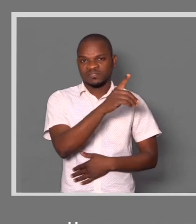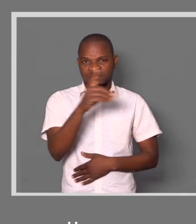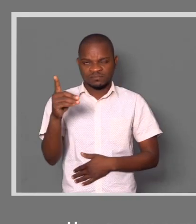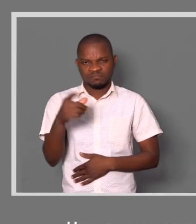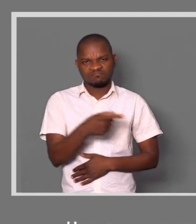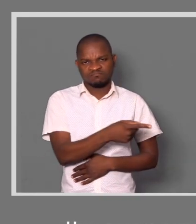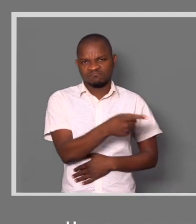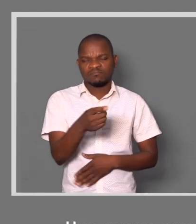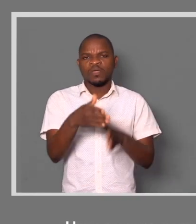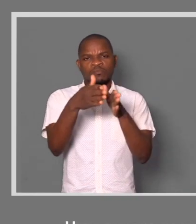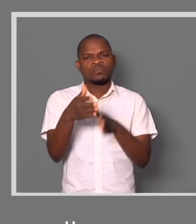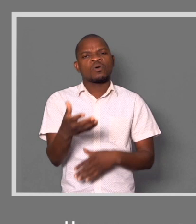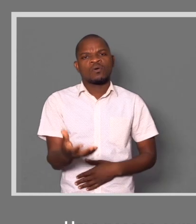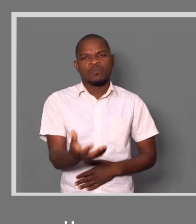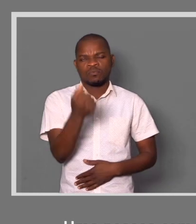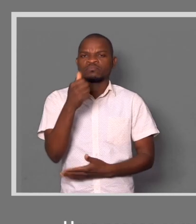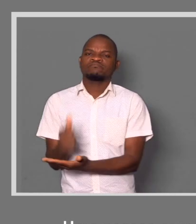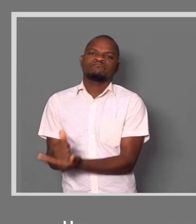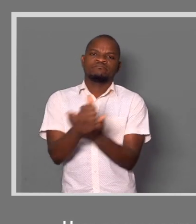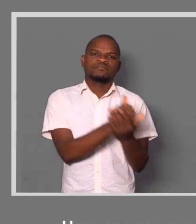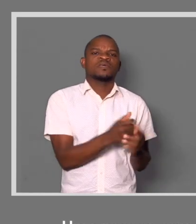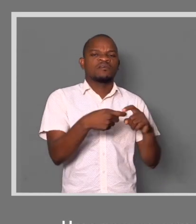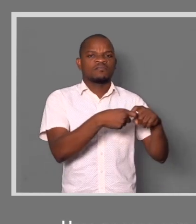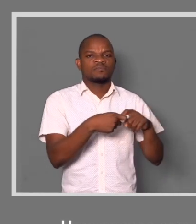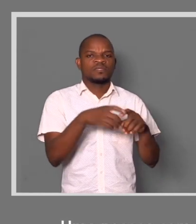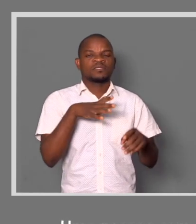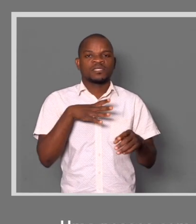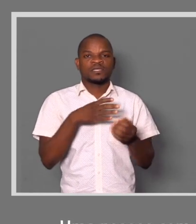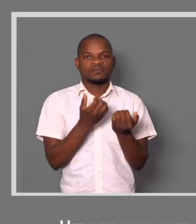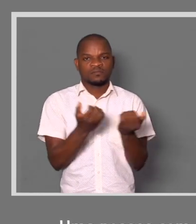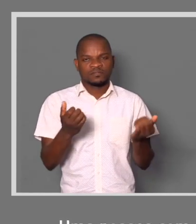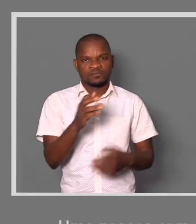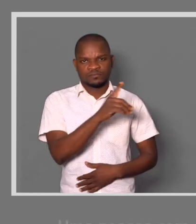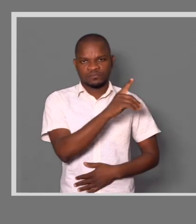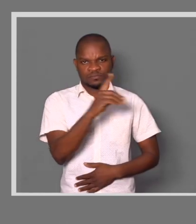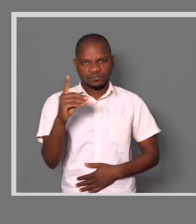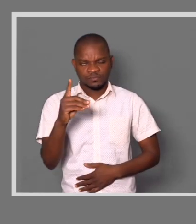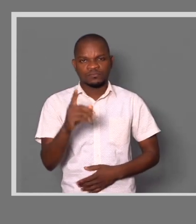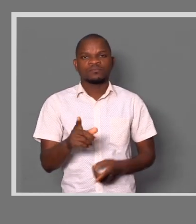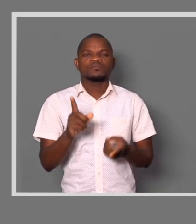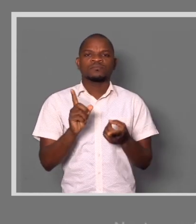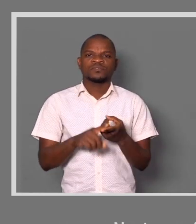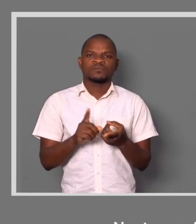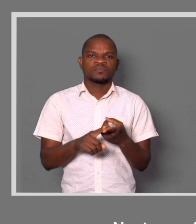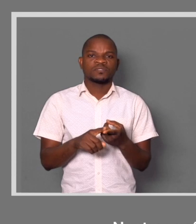viveu com deficiência, é mais capaz de ajudar a família que tem criança com deficiência. E em outros